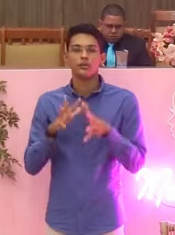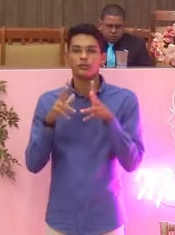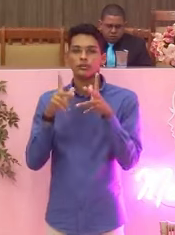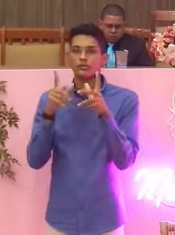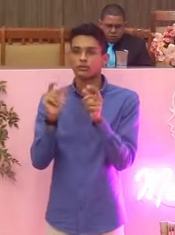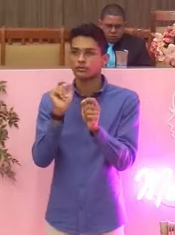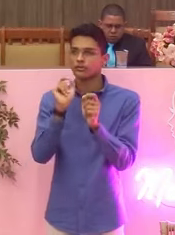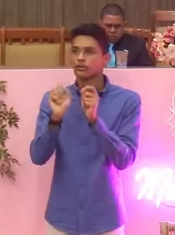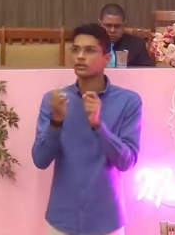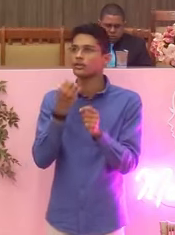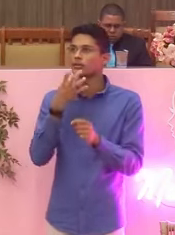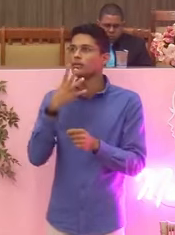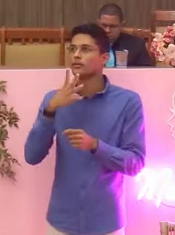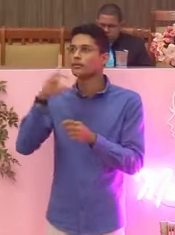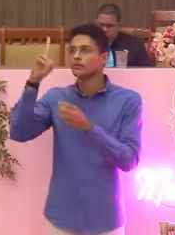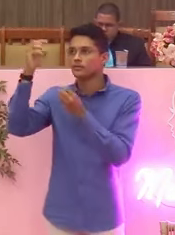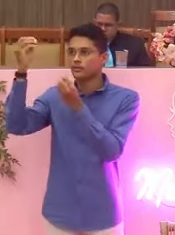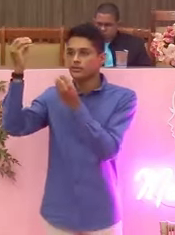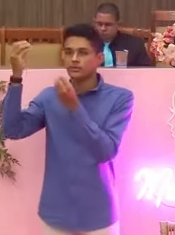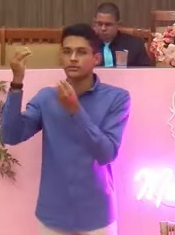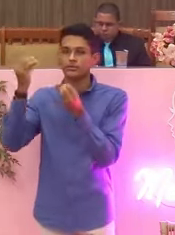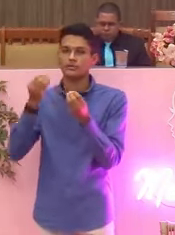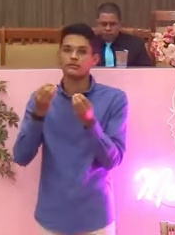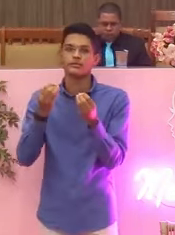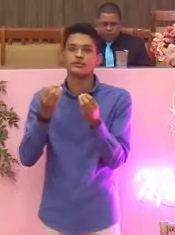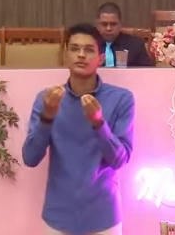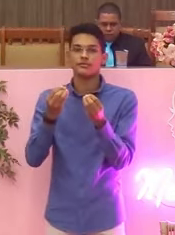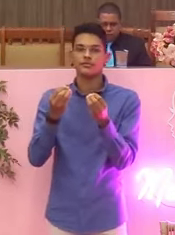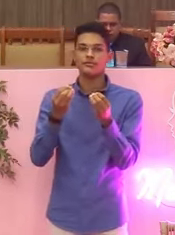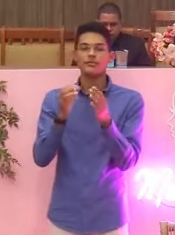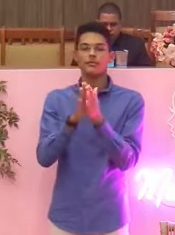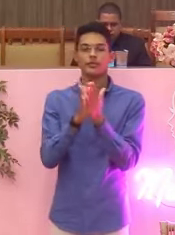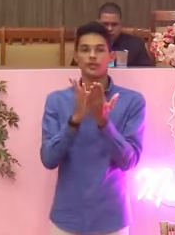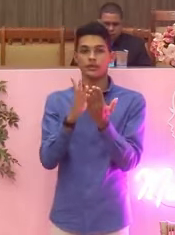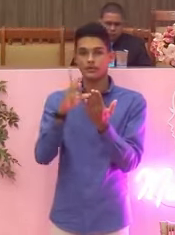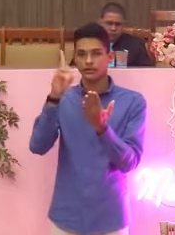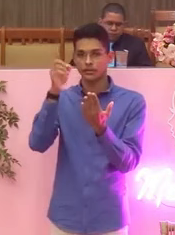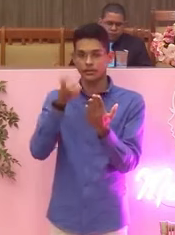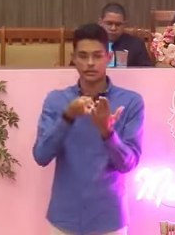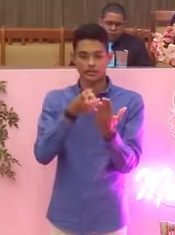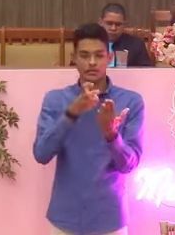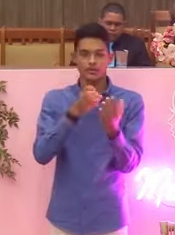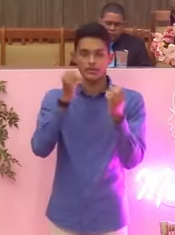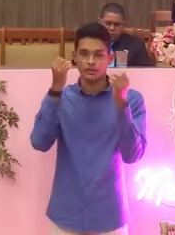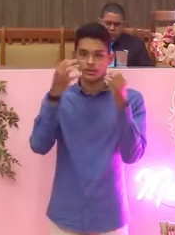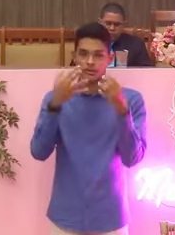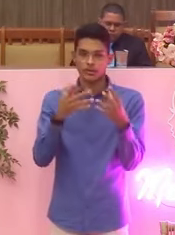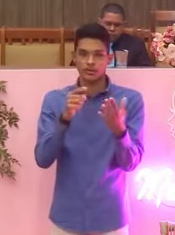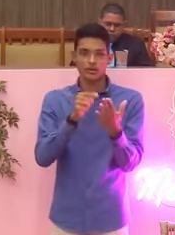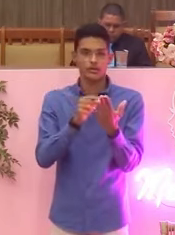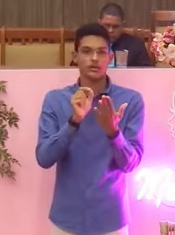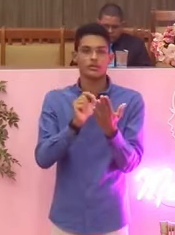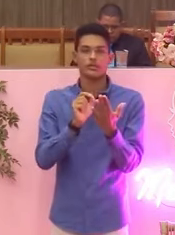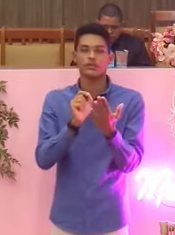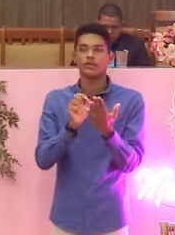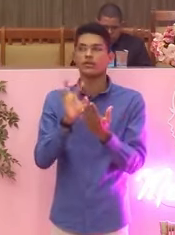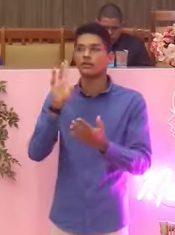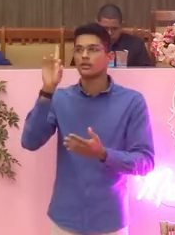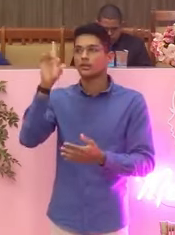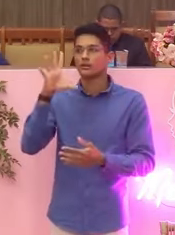bom vem de Deus. A Bíblia diz que Deus é bom e que Deus é amor. Quando você vai para Mateus 19,